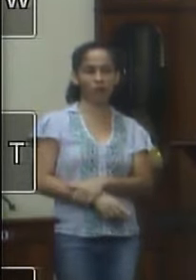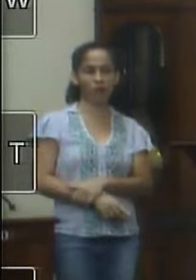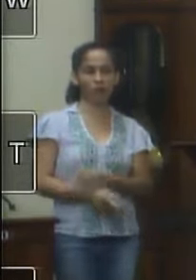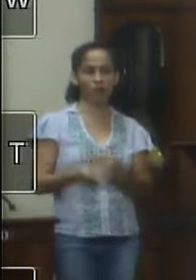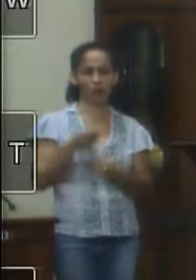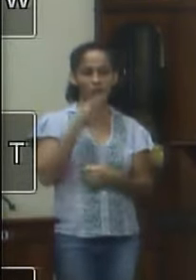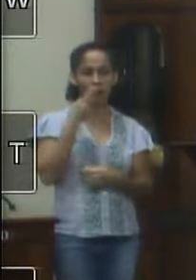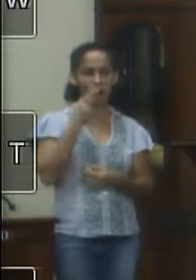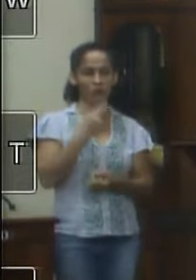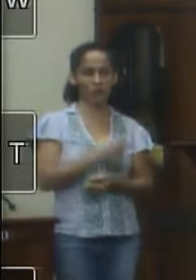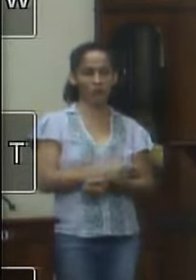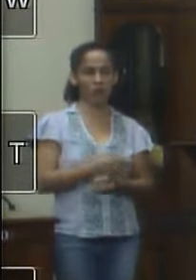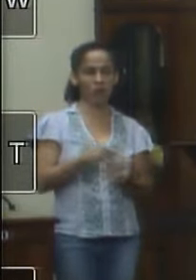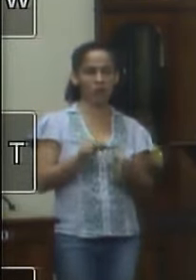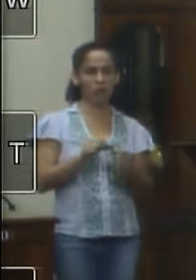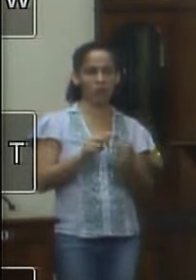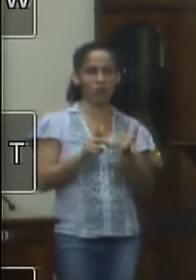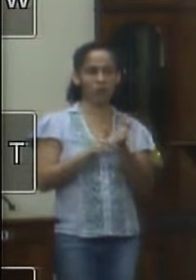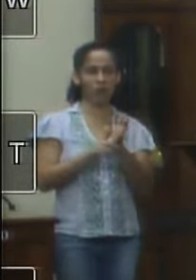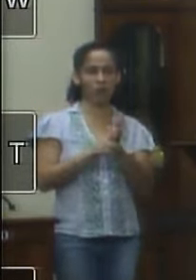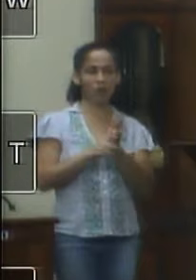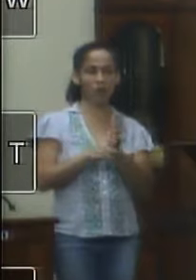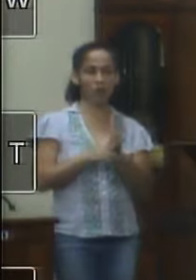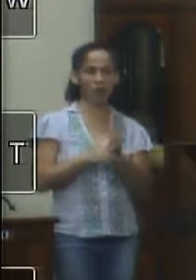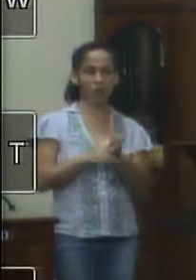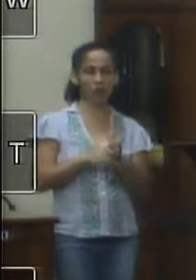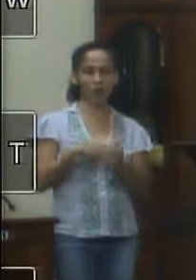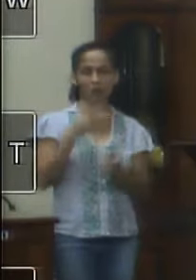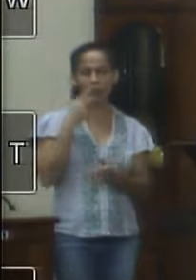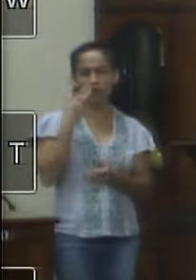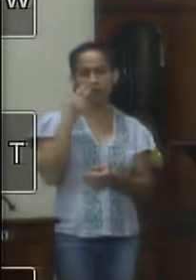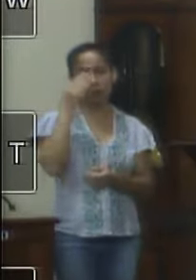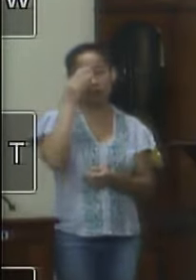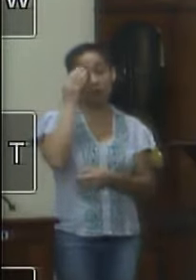manda um papel com a ignorância